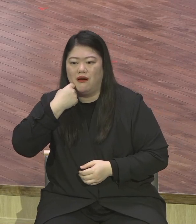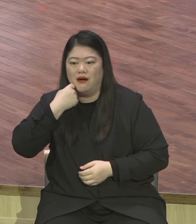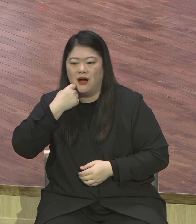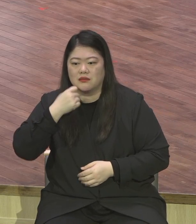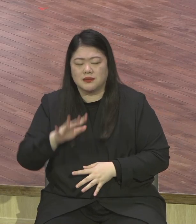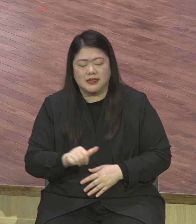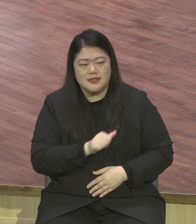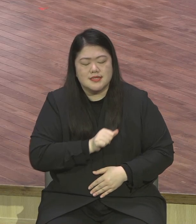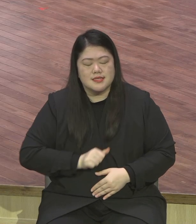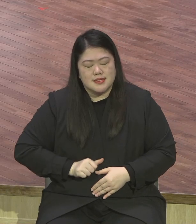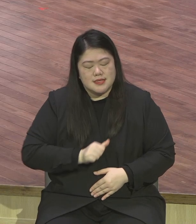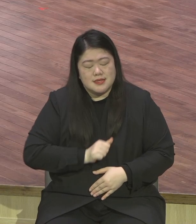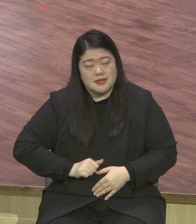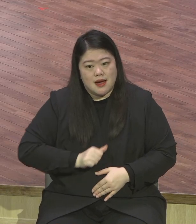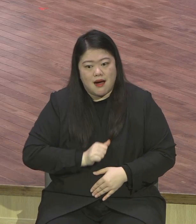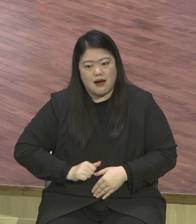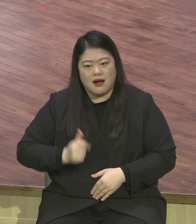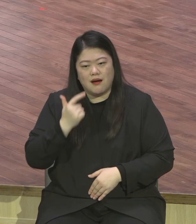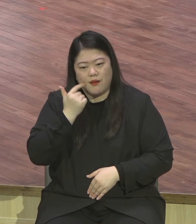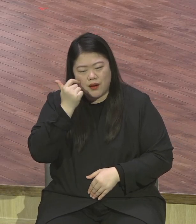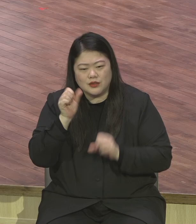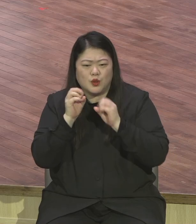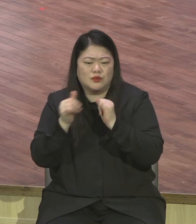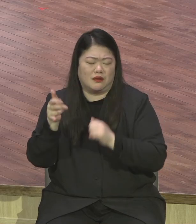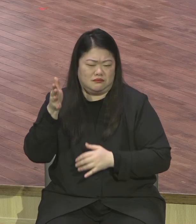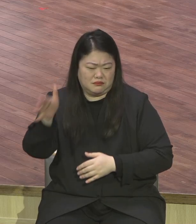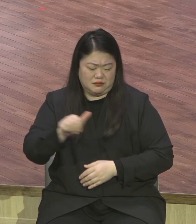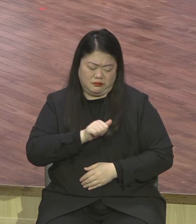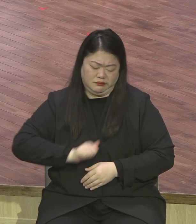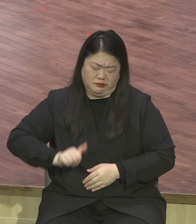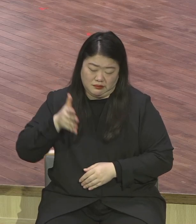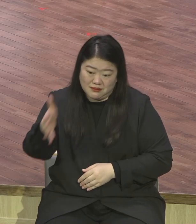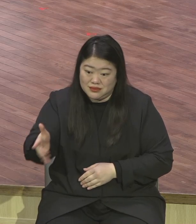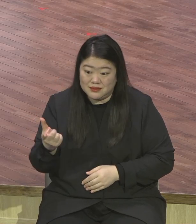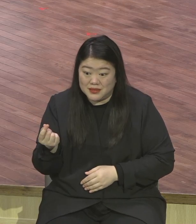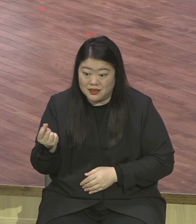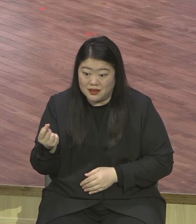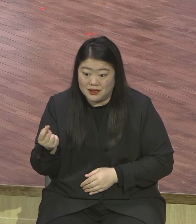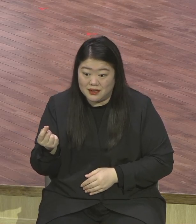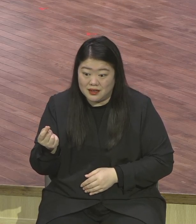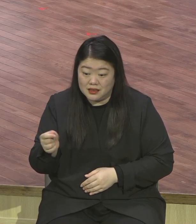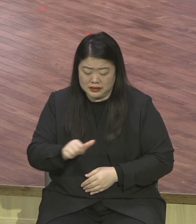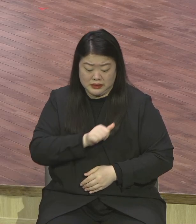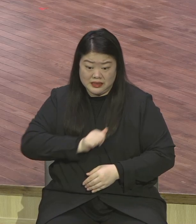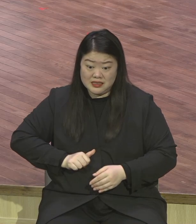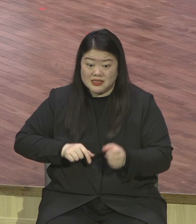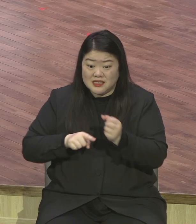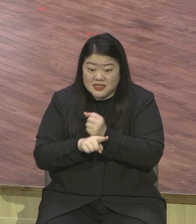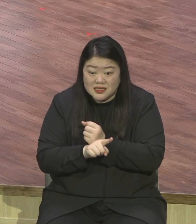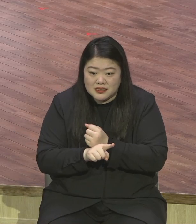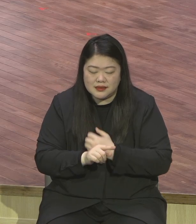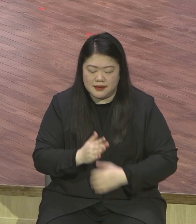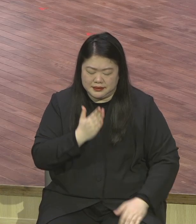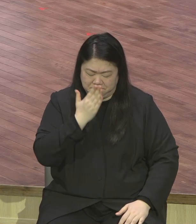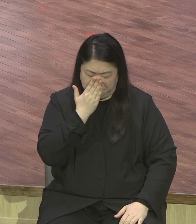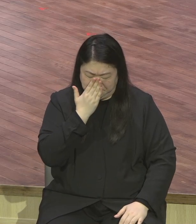예수님은 어린아이처럼 자기를 낮추는 삶이 하나님의 가치 기준에 부합하는